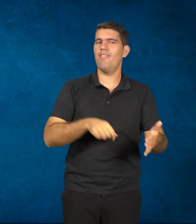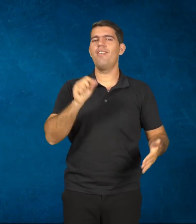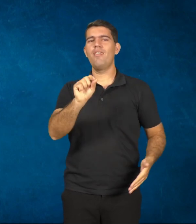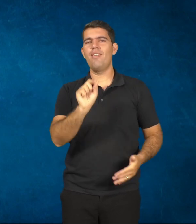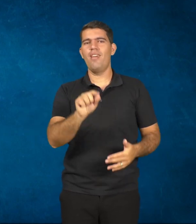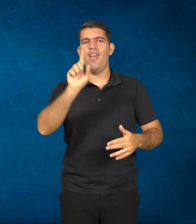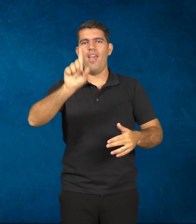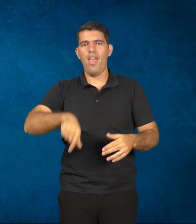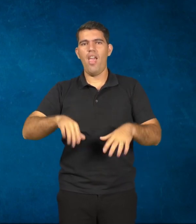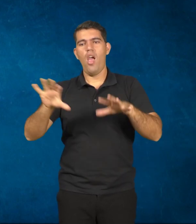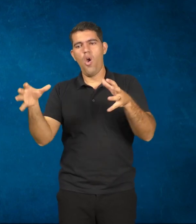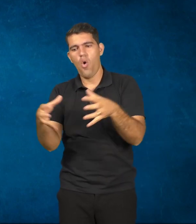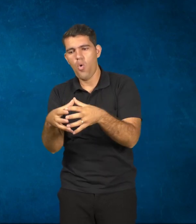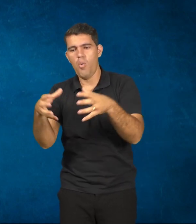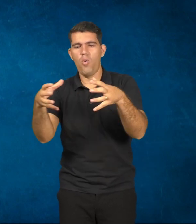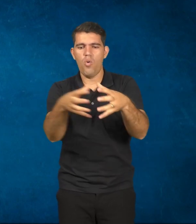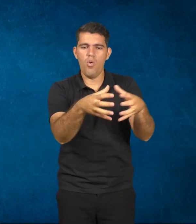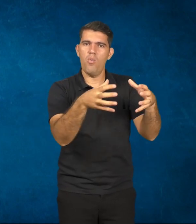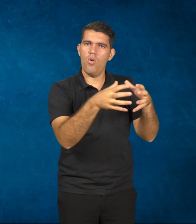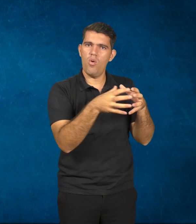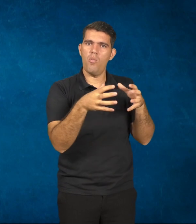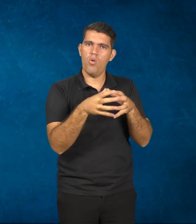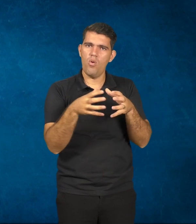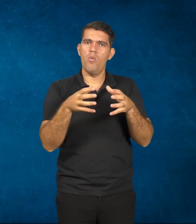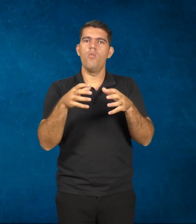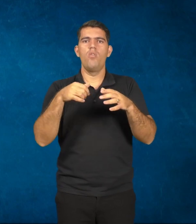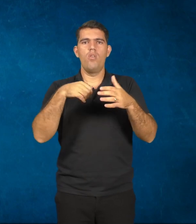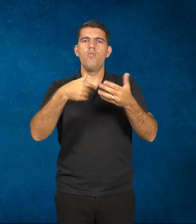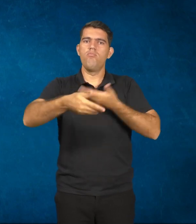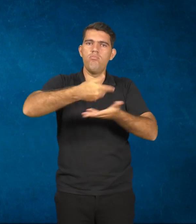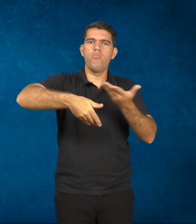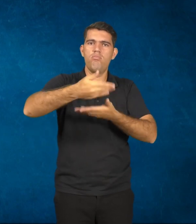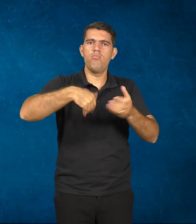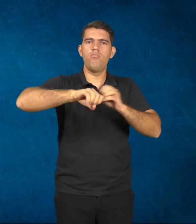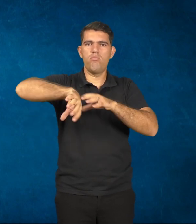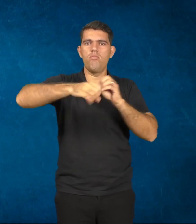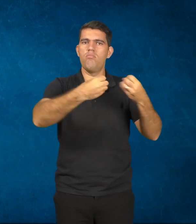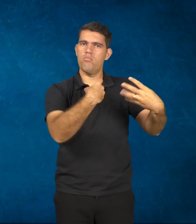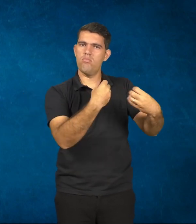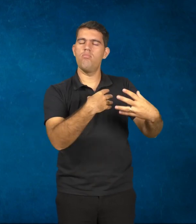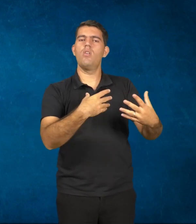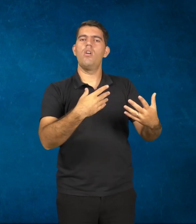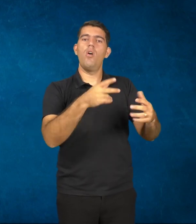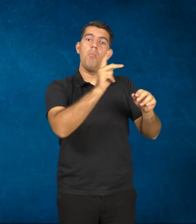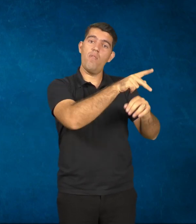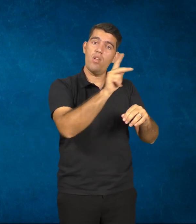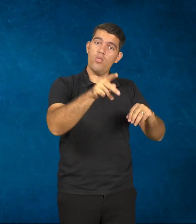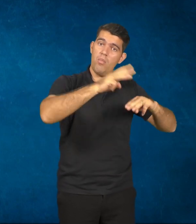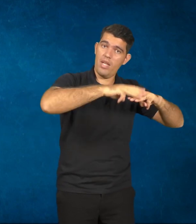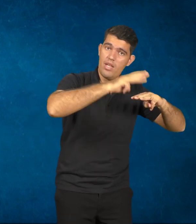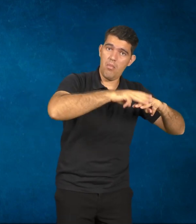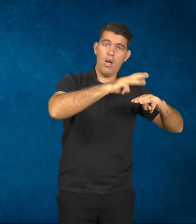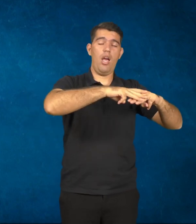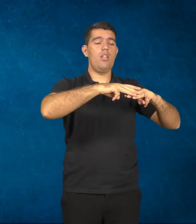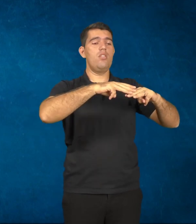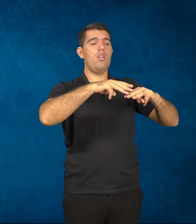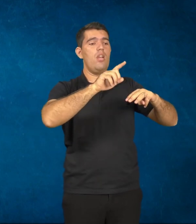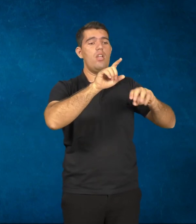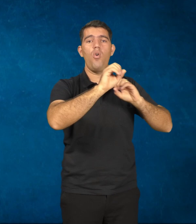feita nos próprios grupos de interesse. Então, professores de matemática que têm condições de dar capacitação. Porque aprender a usar o software,